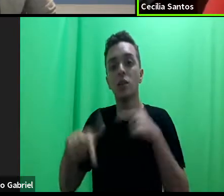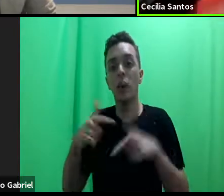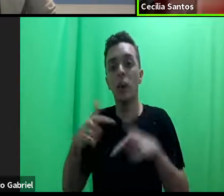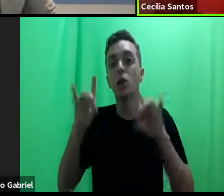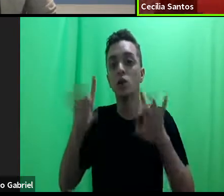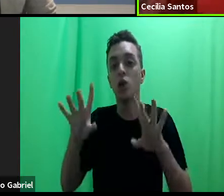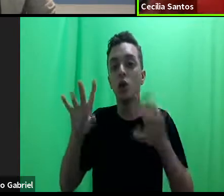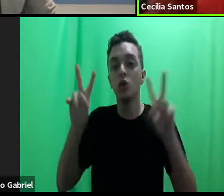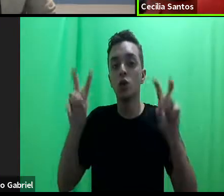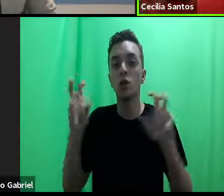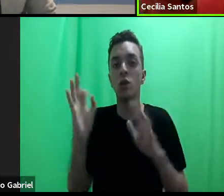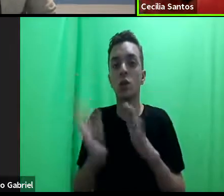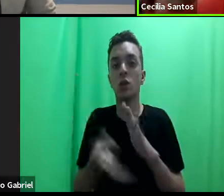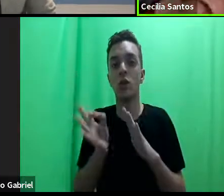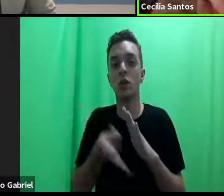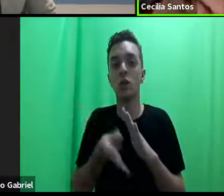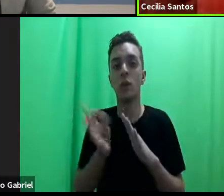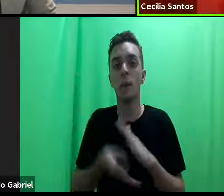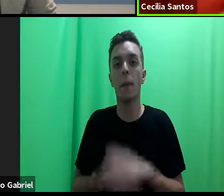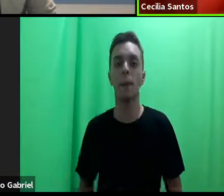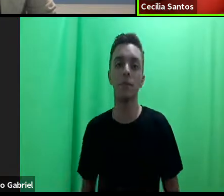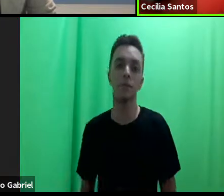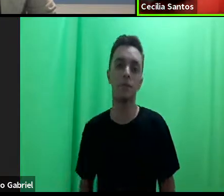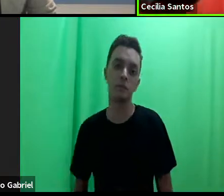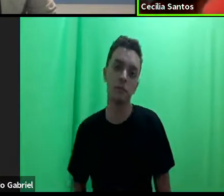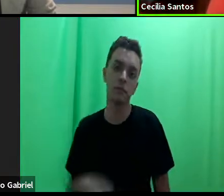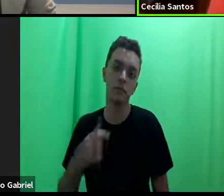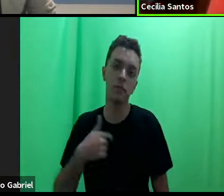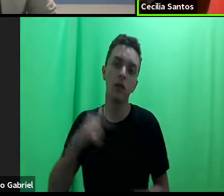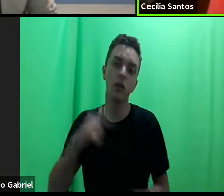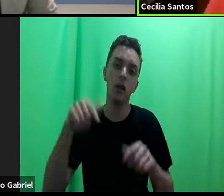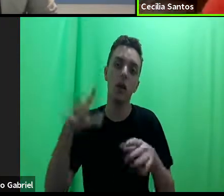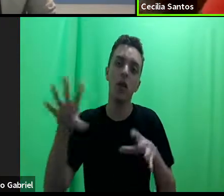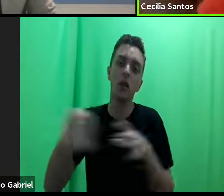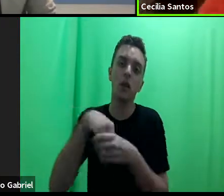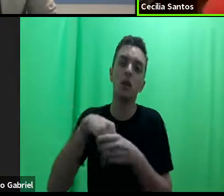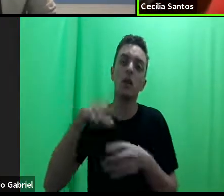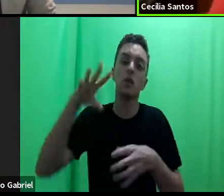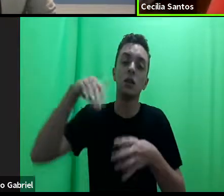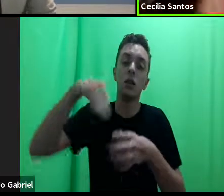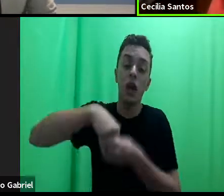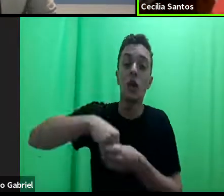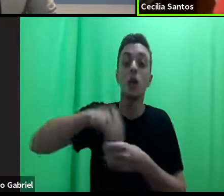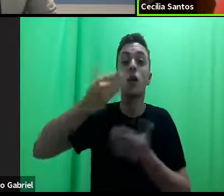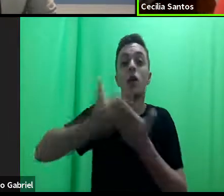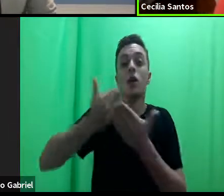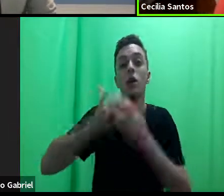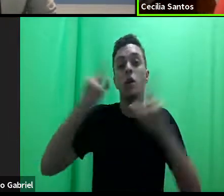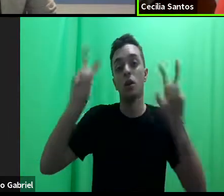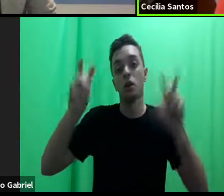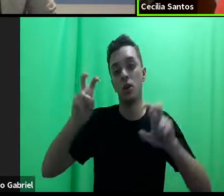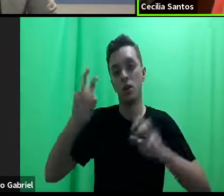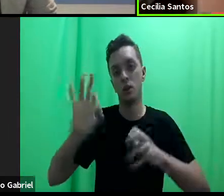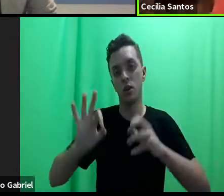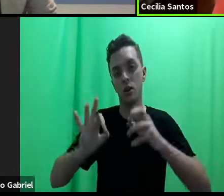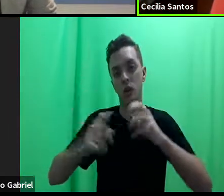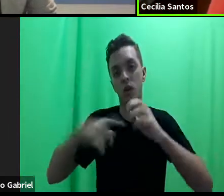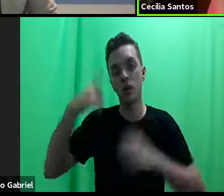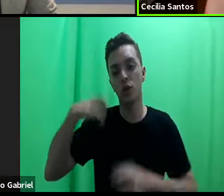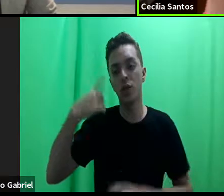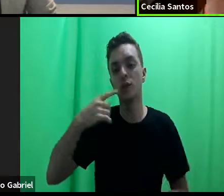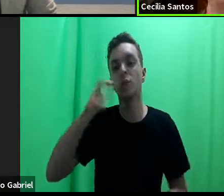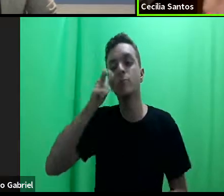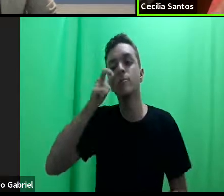clínicas. Elas estão incluídas, como eu mencionei, nesses estudos sobre a advocacia de interesse público. A meu ver,